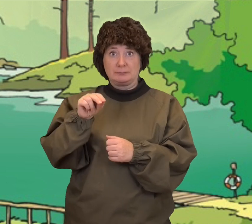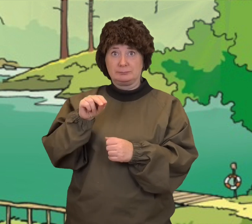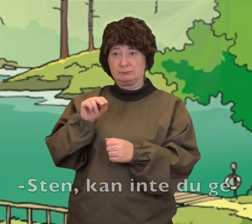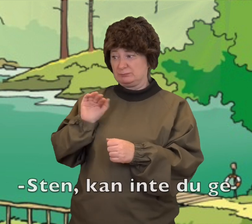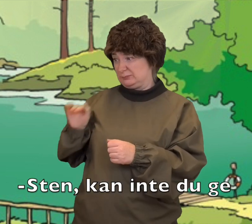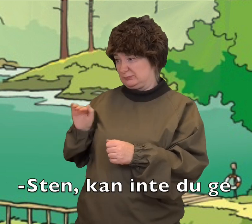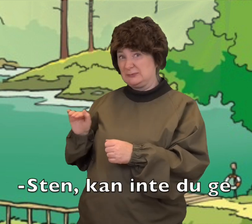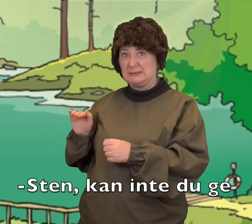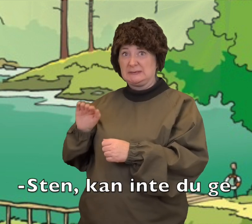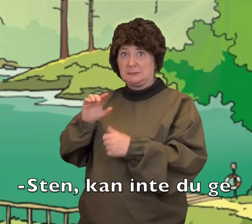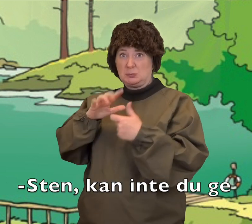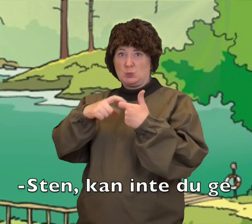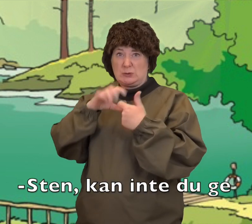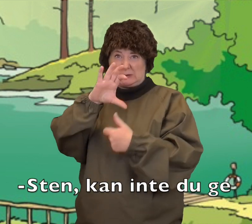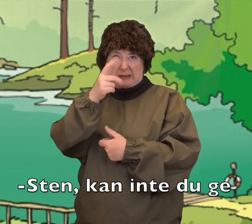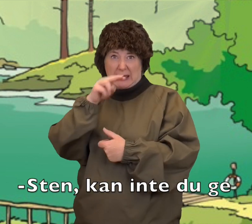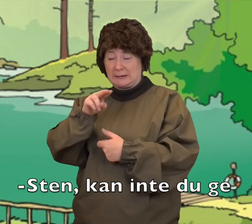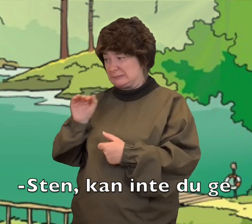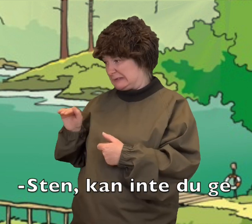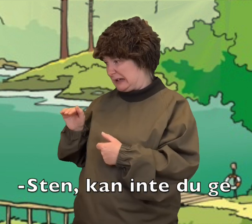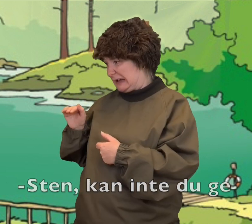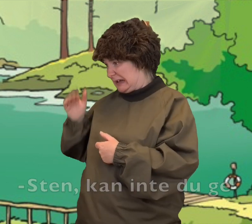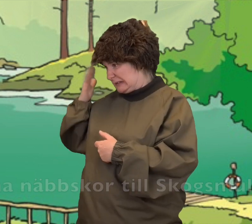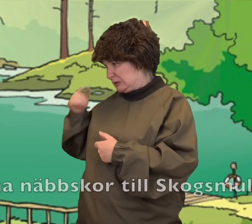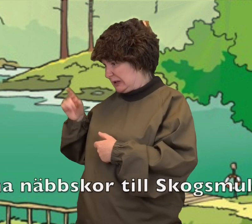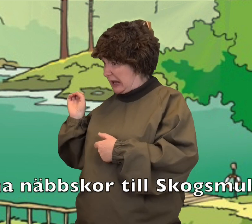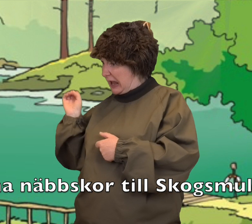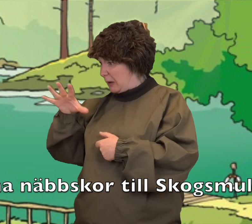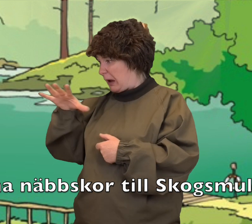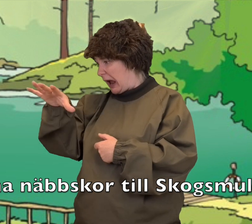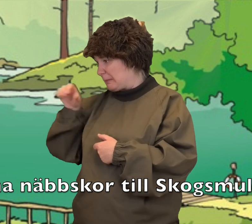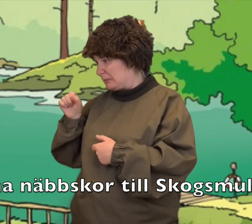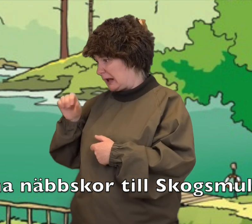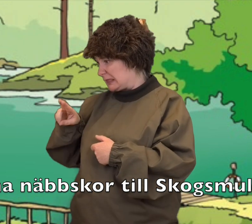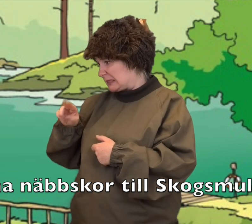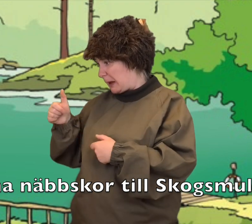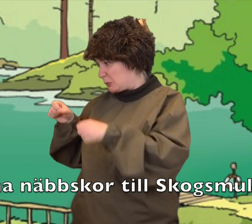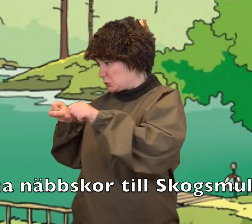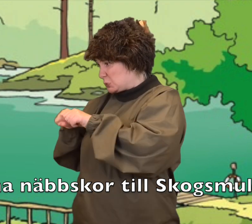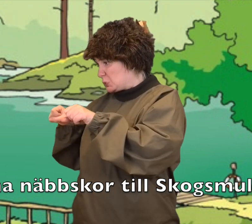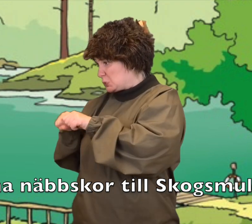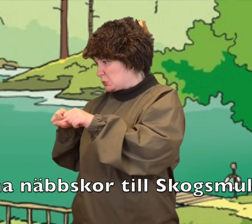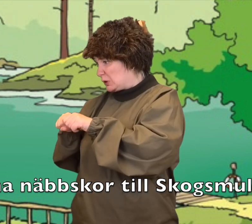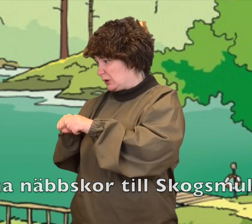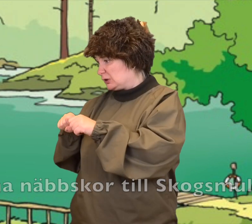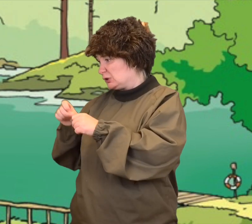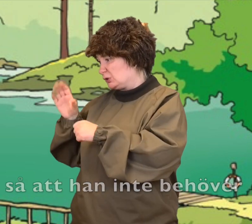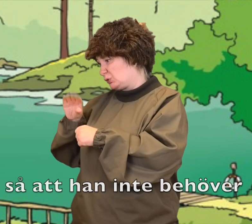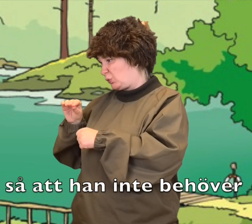Sten, kan inte du ge dina näbbskor till skogsmulle så att han inte behöver